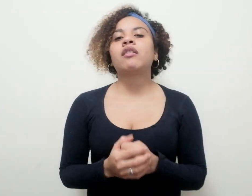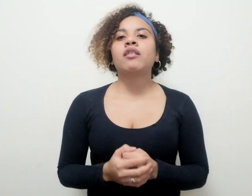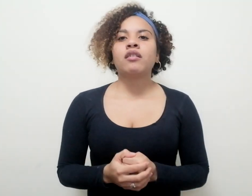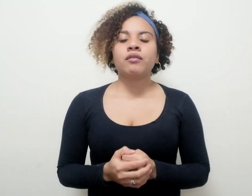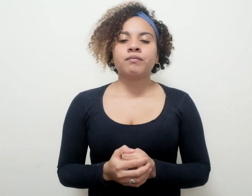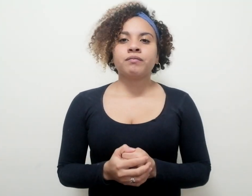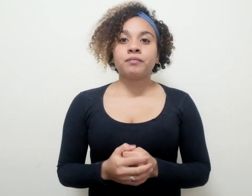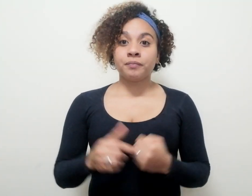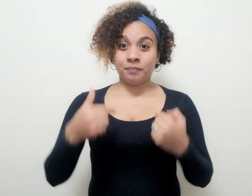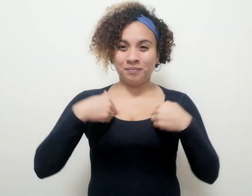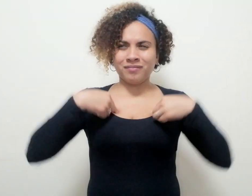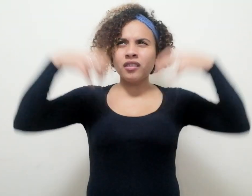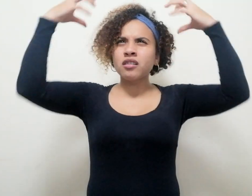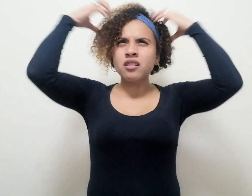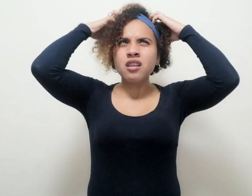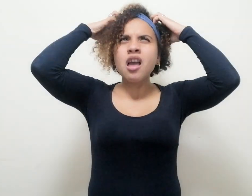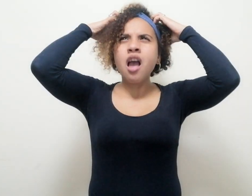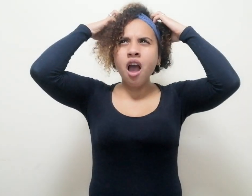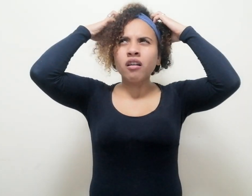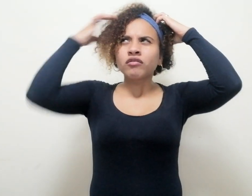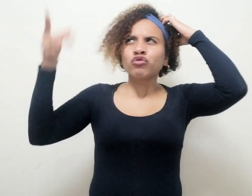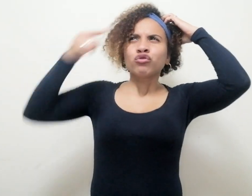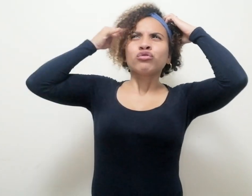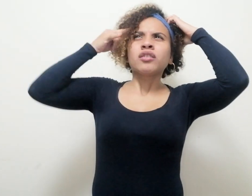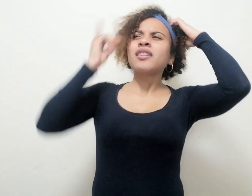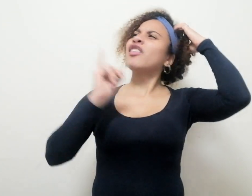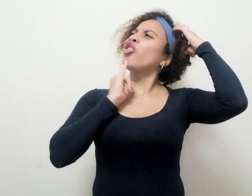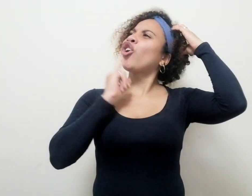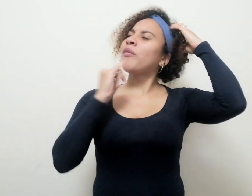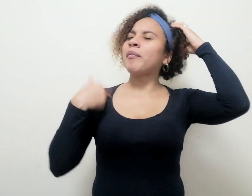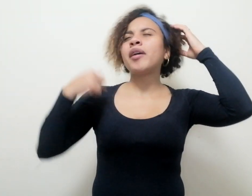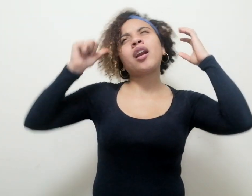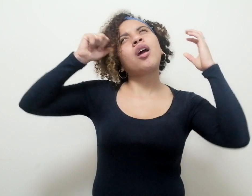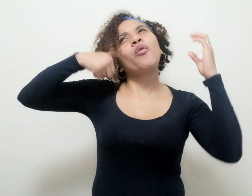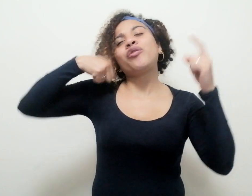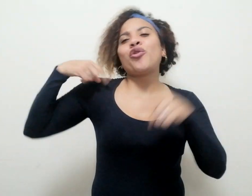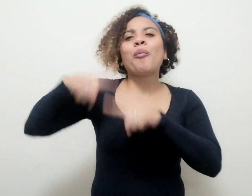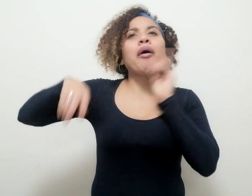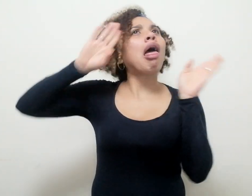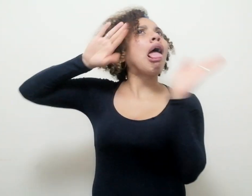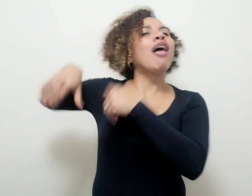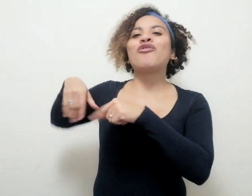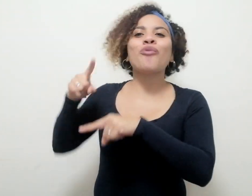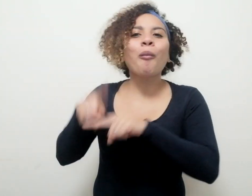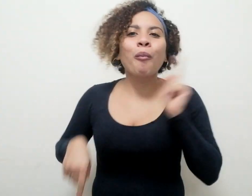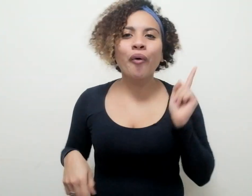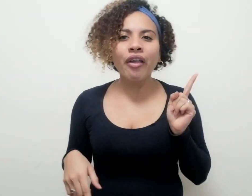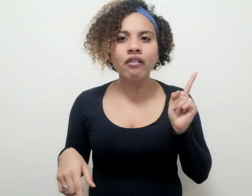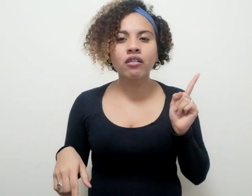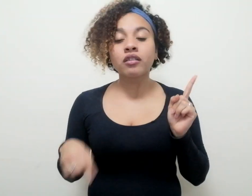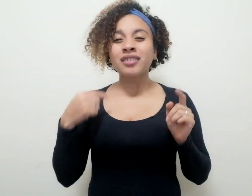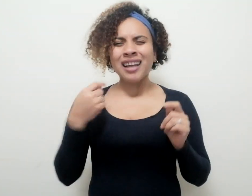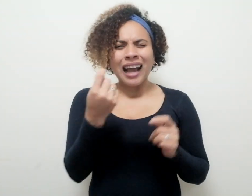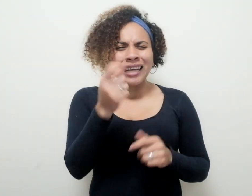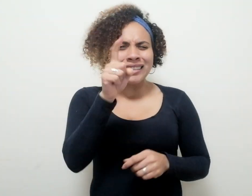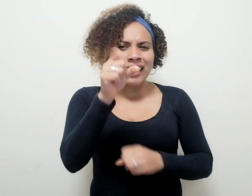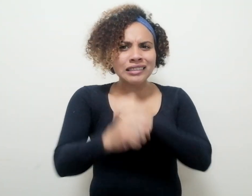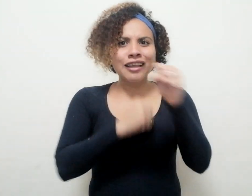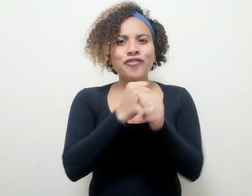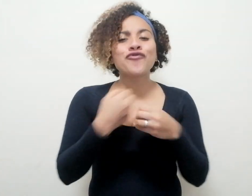Mi cerebro asocia el idioma a mis recuerdos. No puedo evitarlo. C. Hace casi seis años que vivo en inglés.